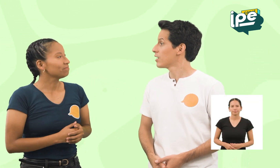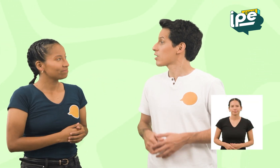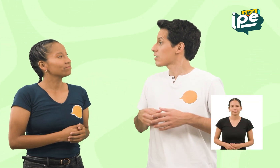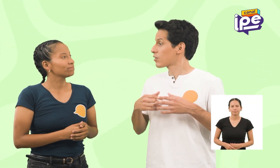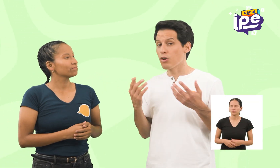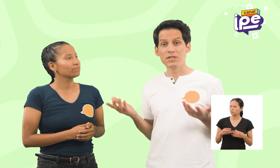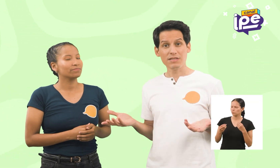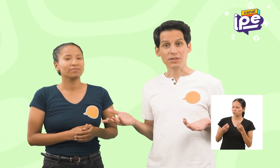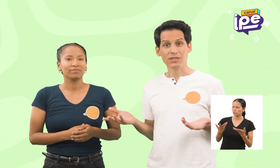¿Cómo es eso?